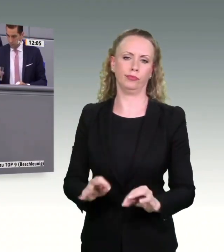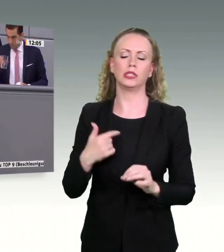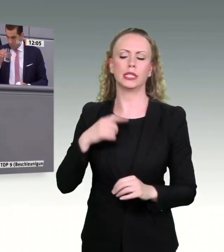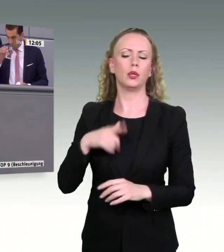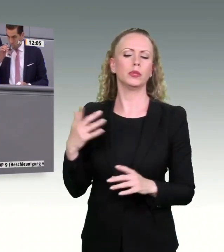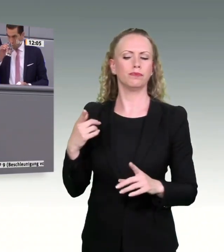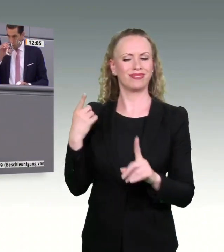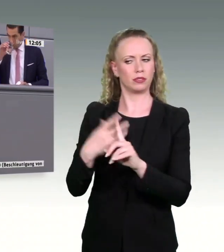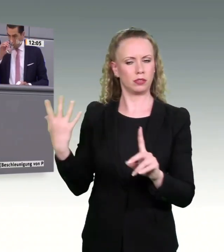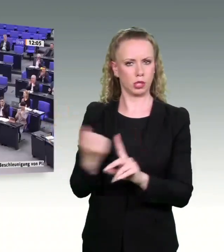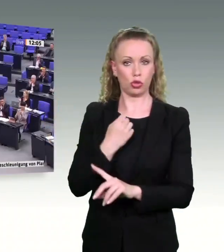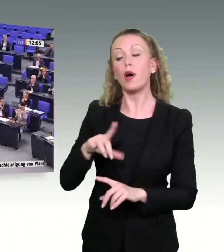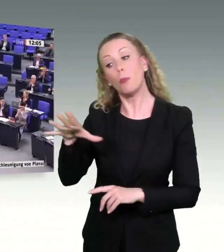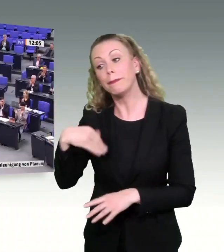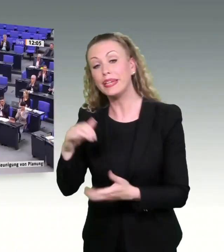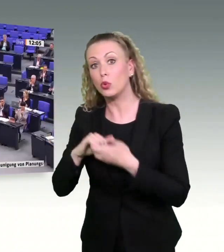Danke.